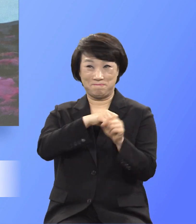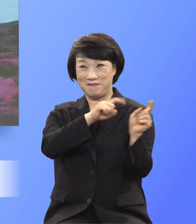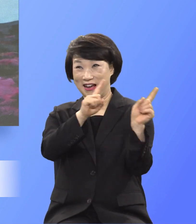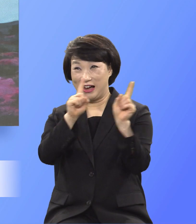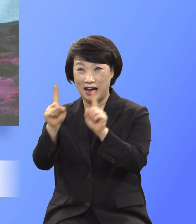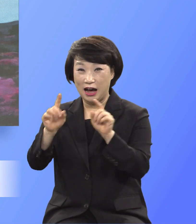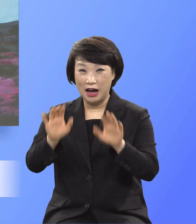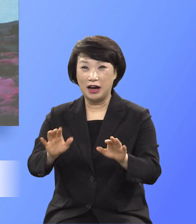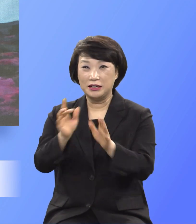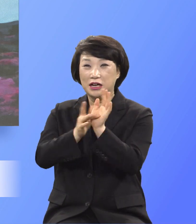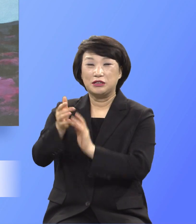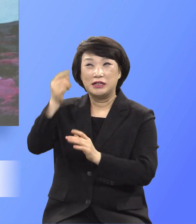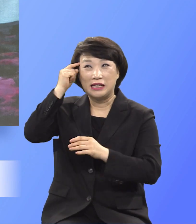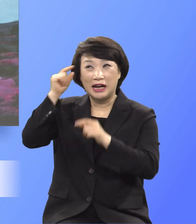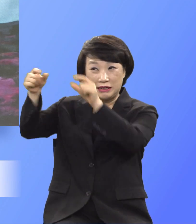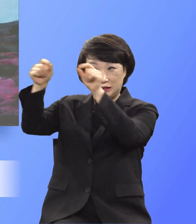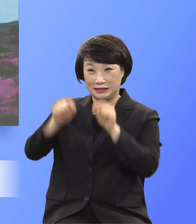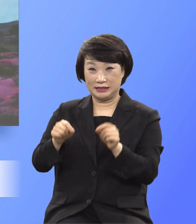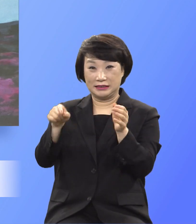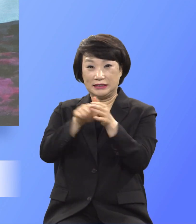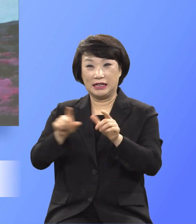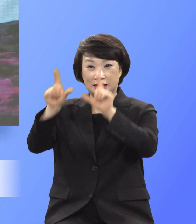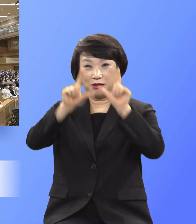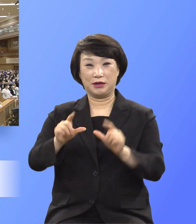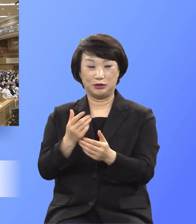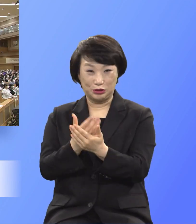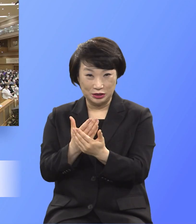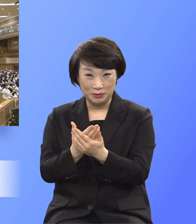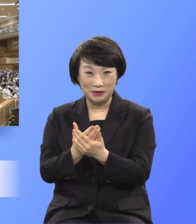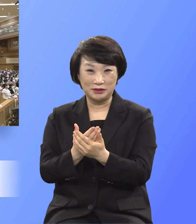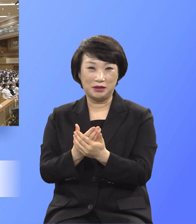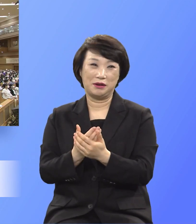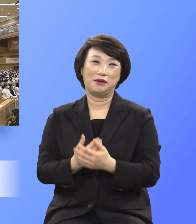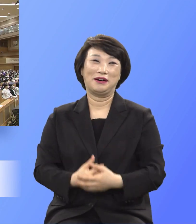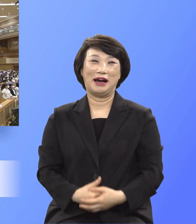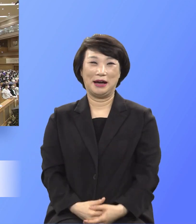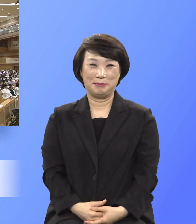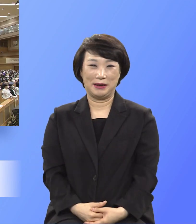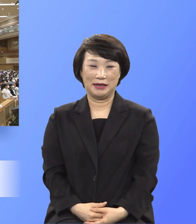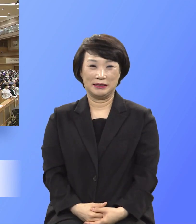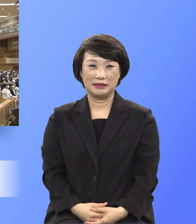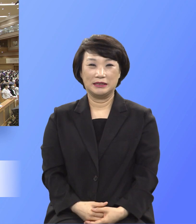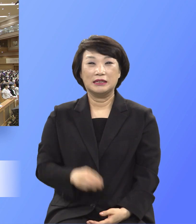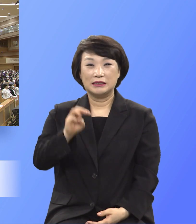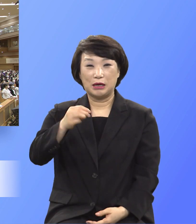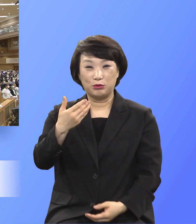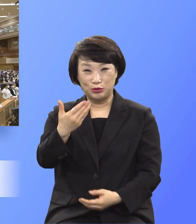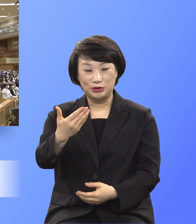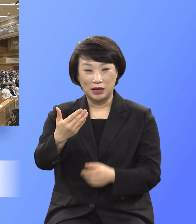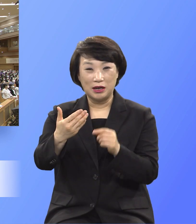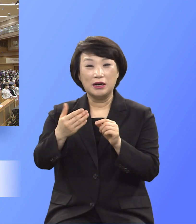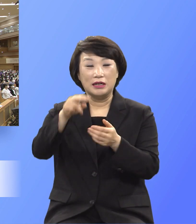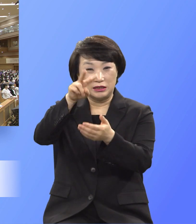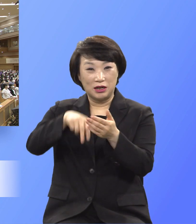예수정신으로 신앙생활하게 하옵소서 39절 읽어봐요 조금 나아가사